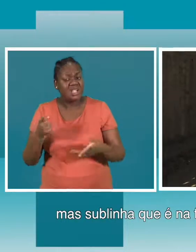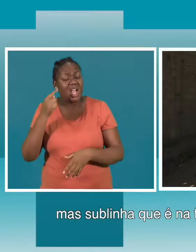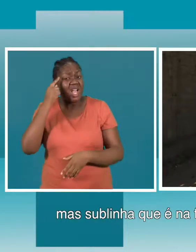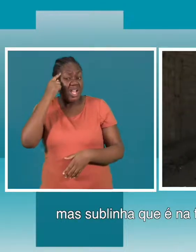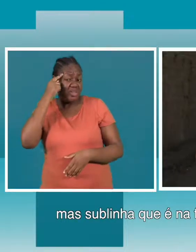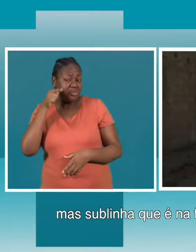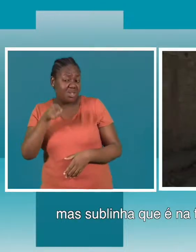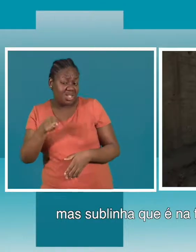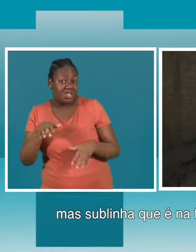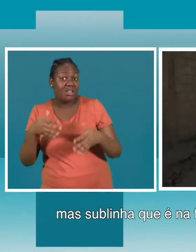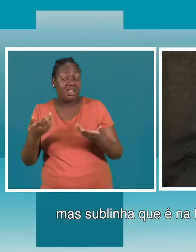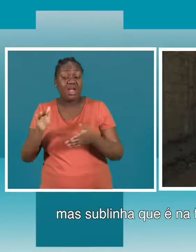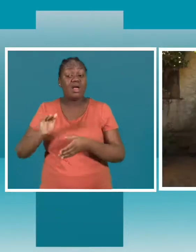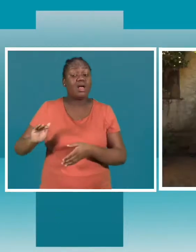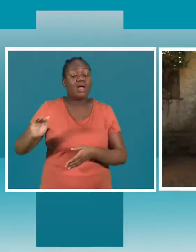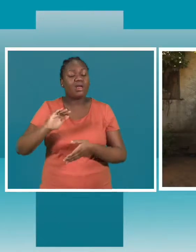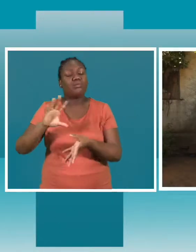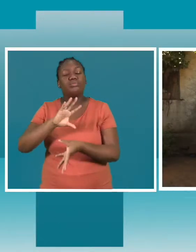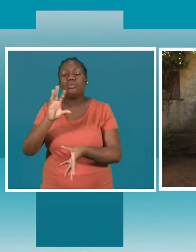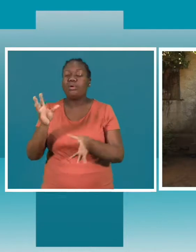que é na família onde tudo começa.